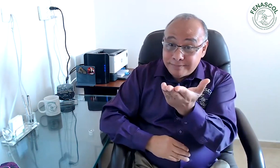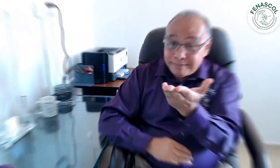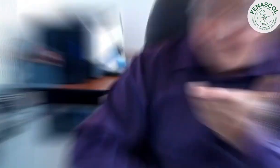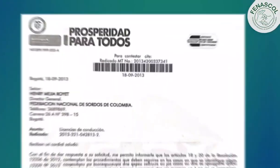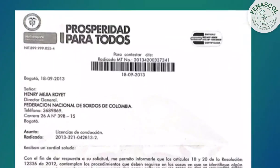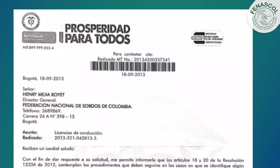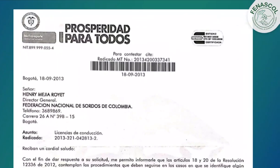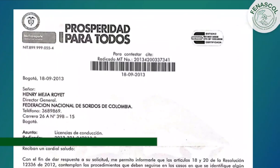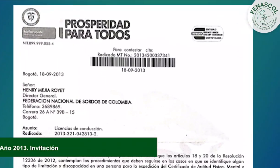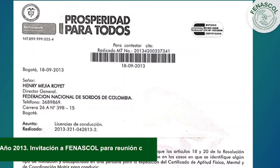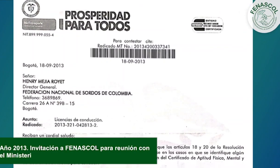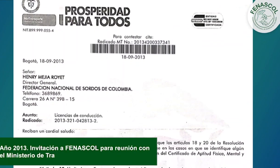Transporte en el año 2013.